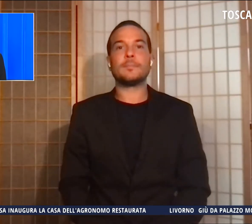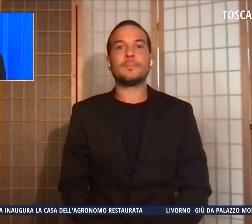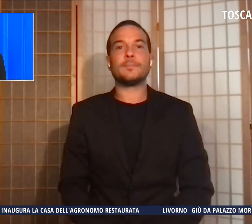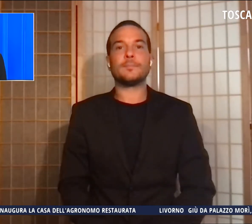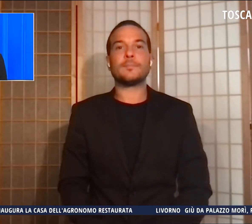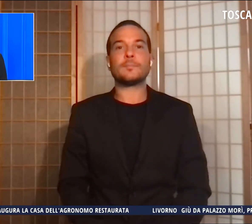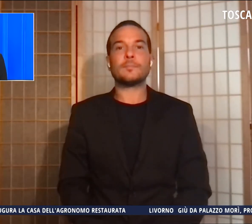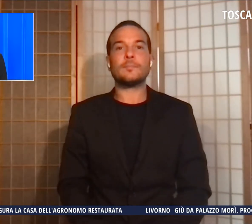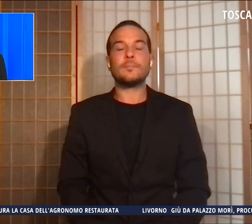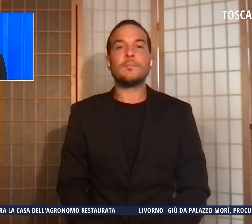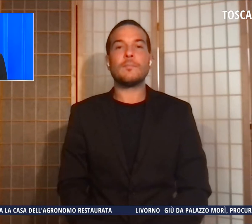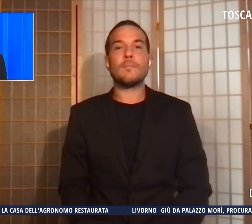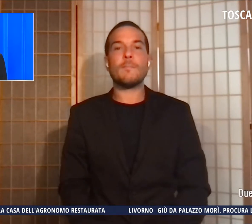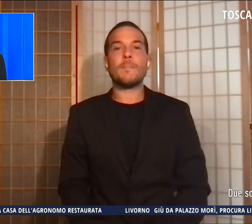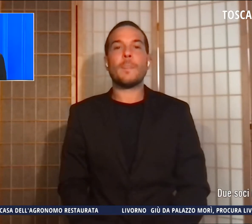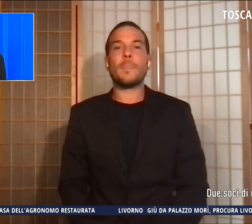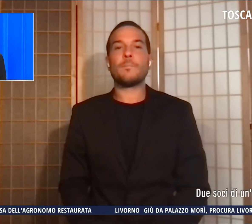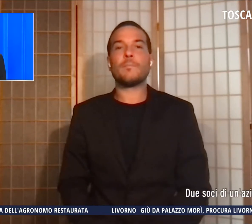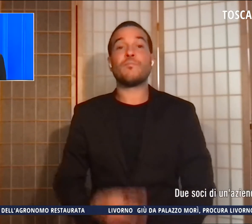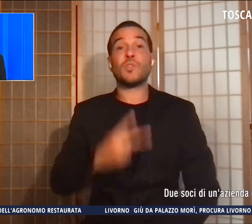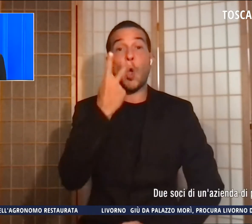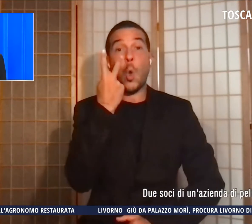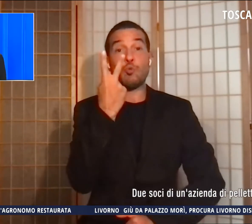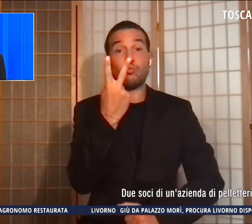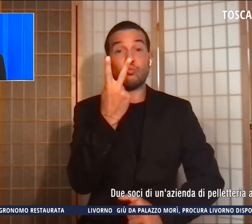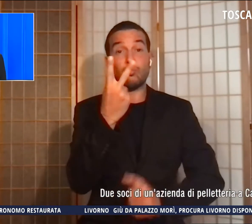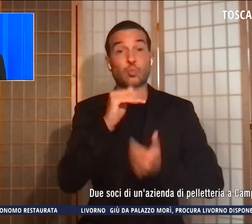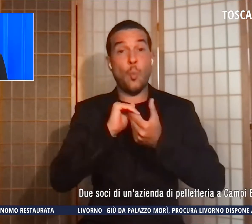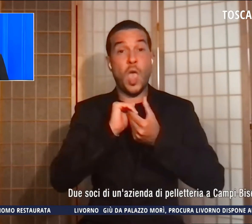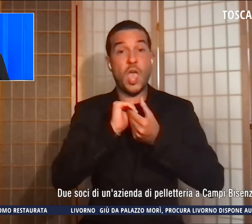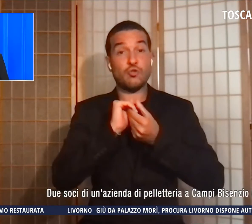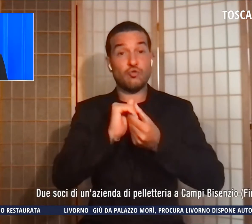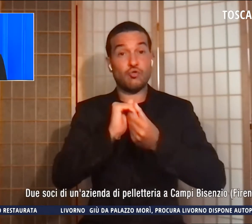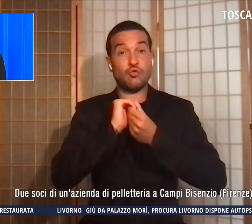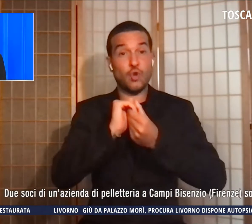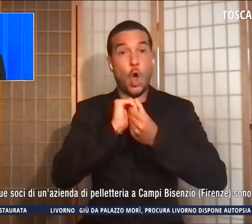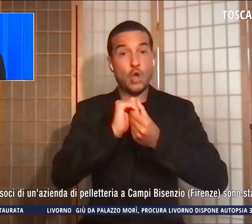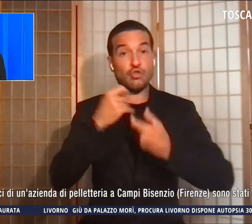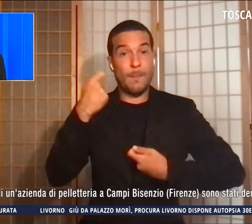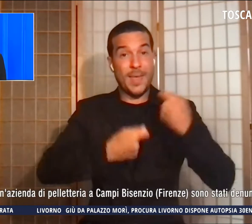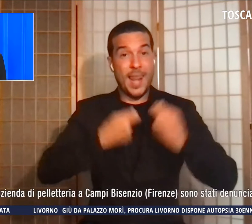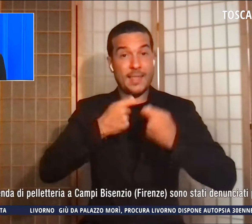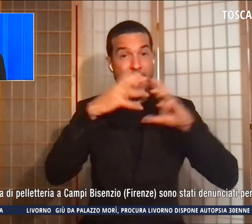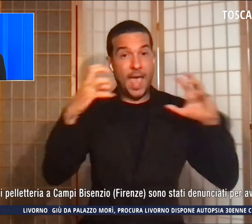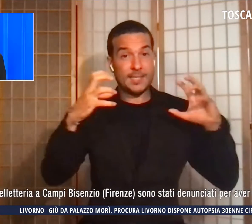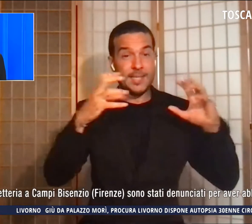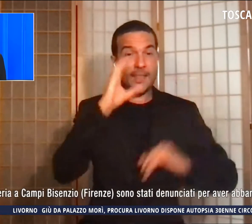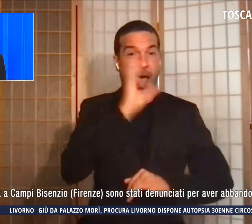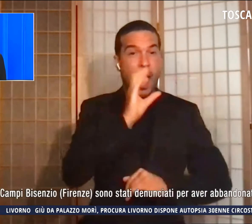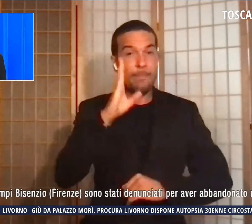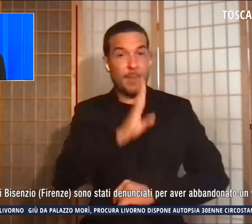Due soci di un'azienda di pelletteria a Campi Bisenzio in provincia di Firenze sono stati